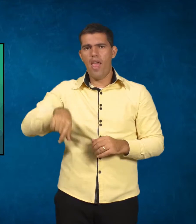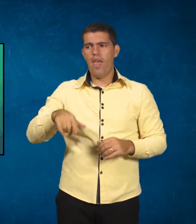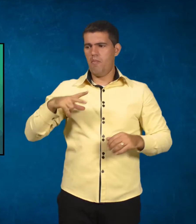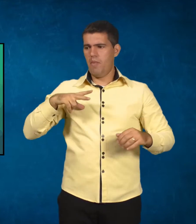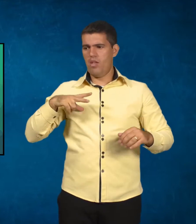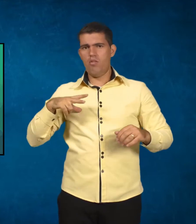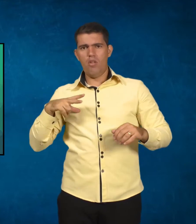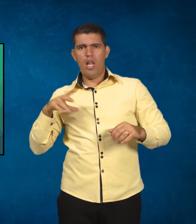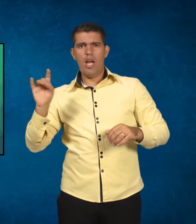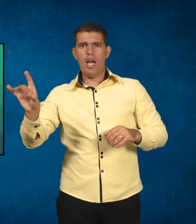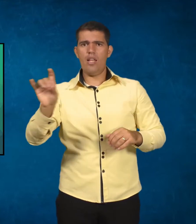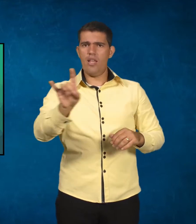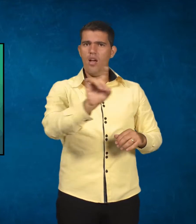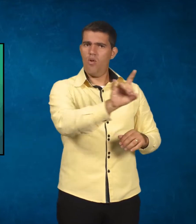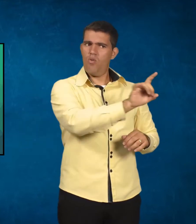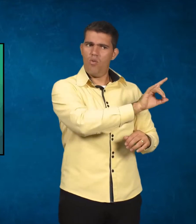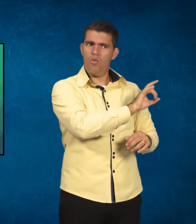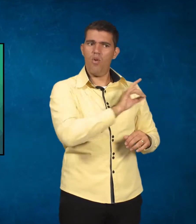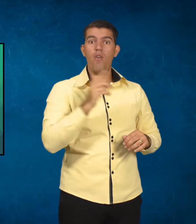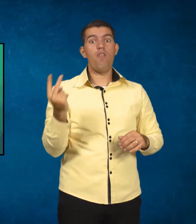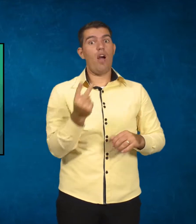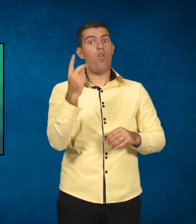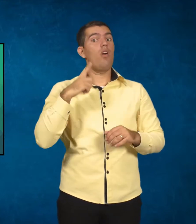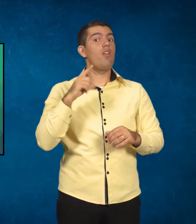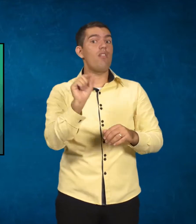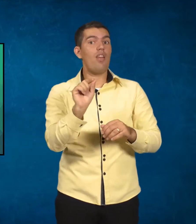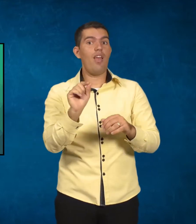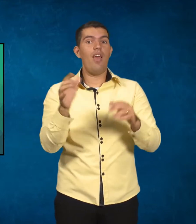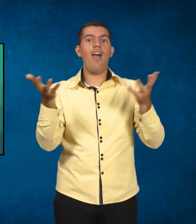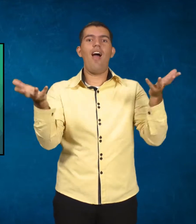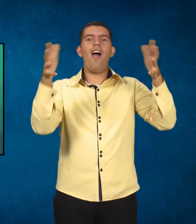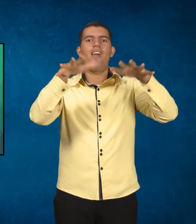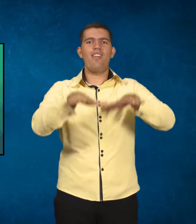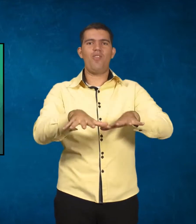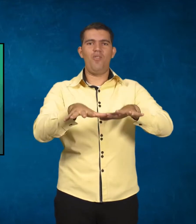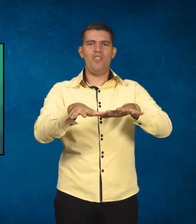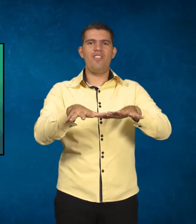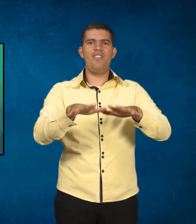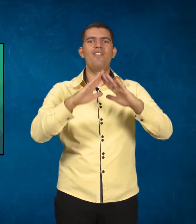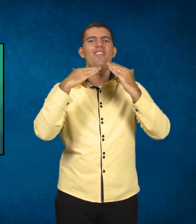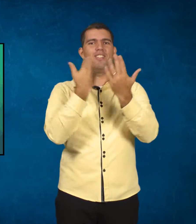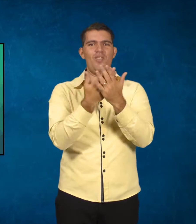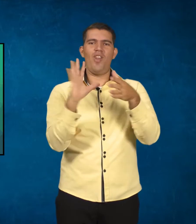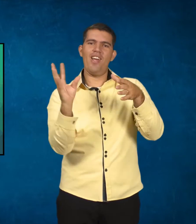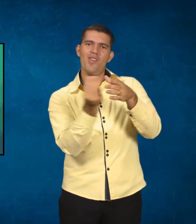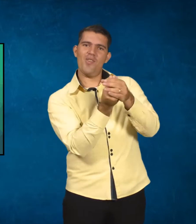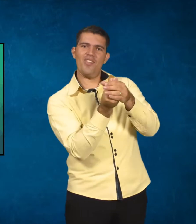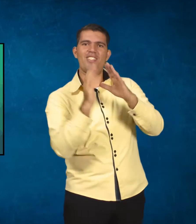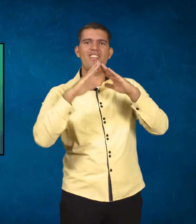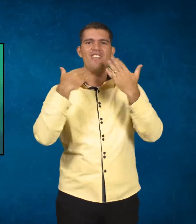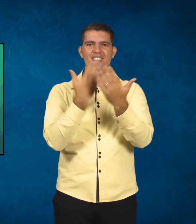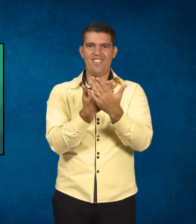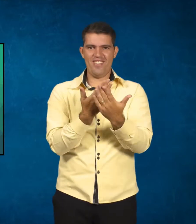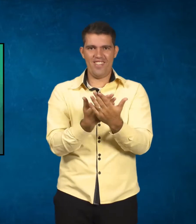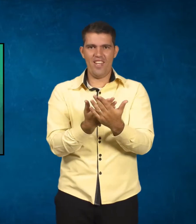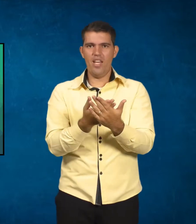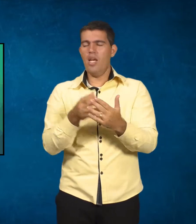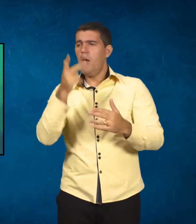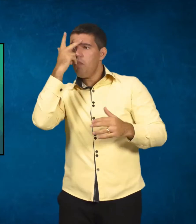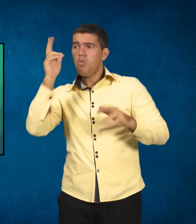valoriza a questão da inclusão escolar, né? A valorização dessa inclusão no processo educativo. Ele acredita que as diferenças são um argumento a favor